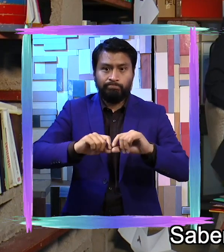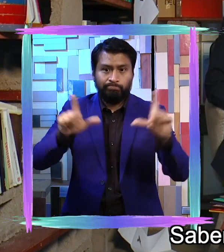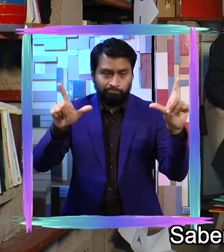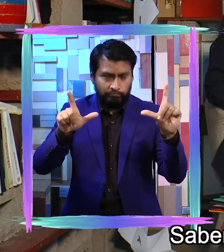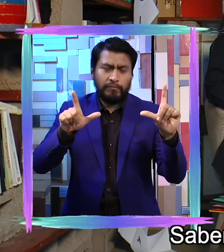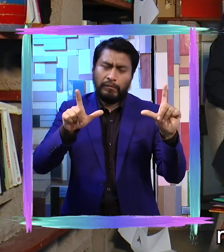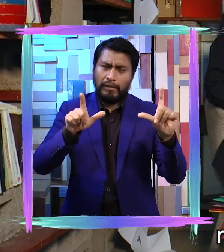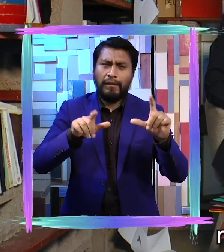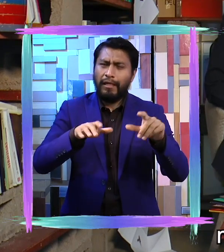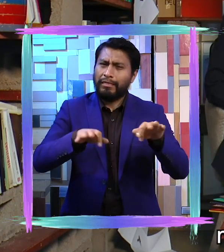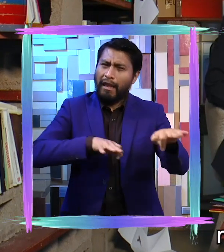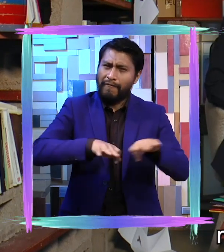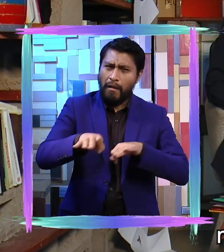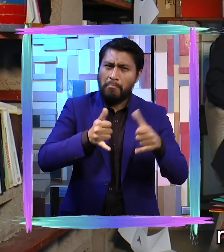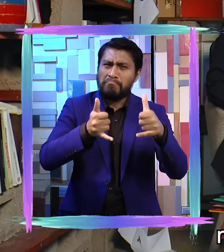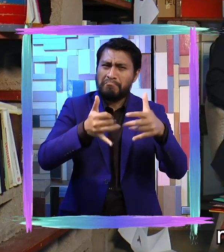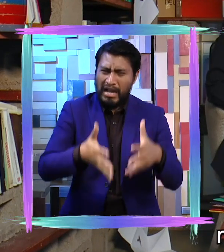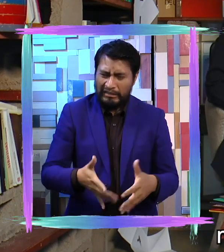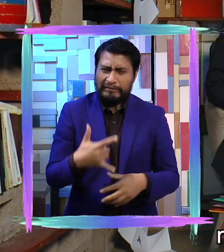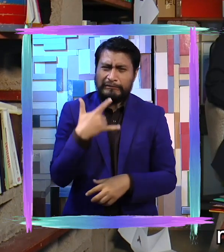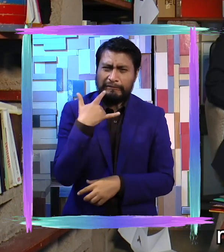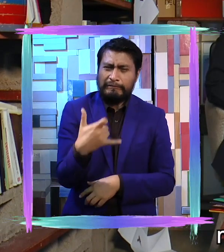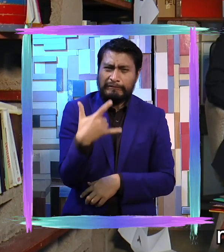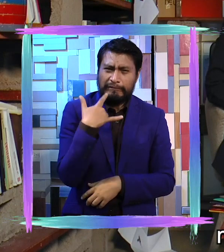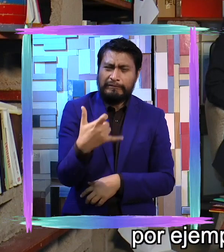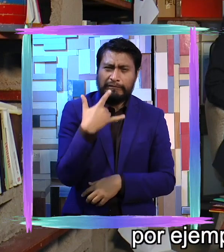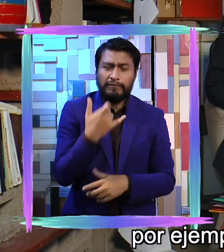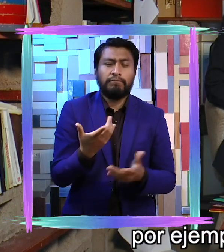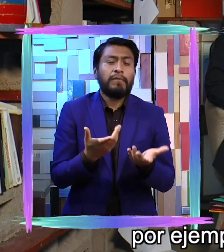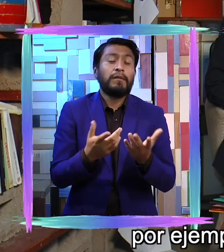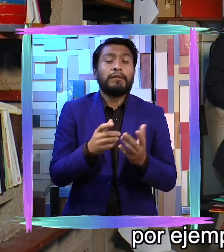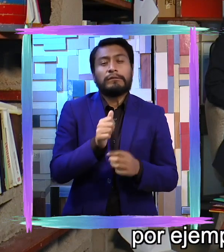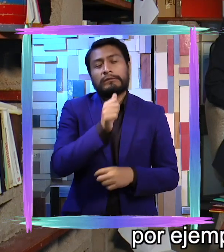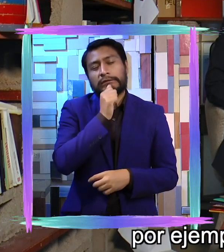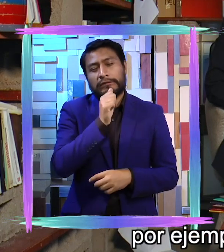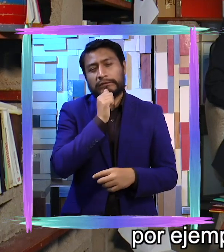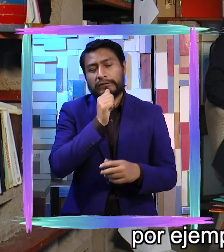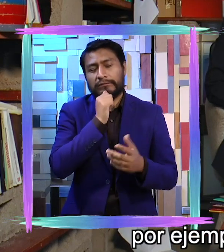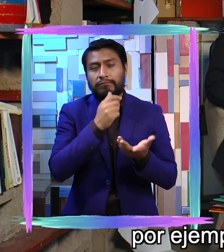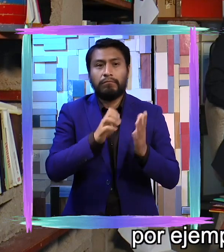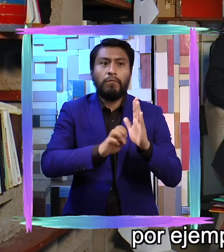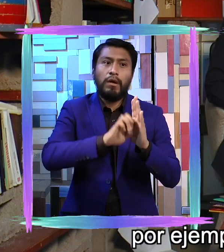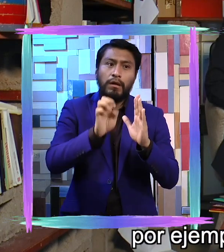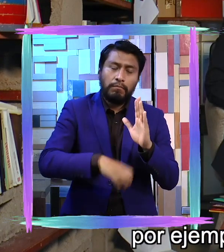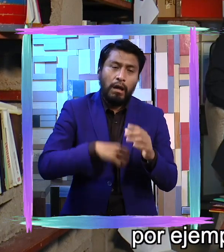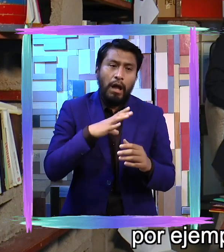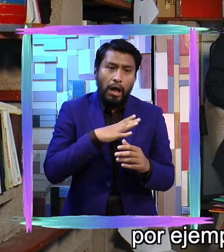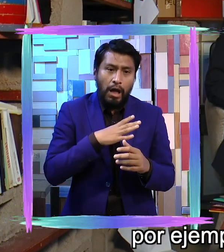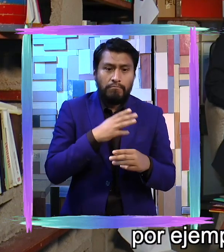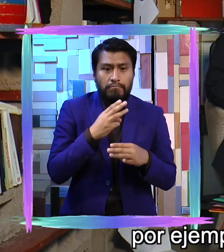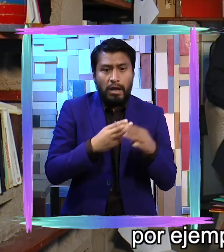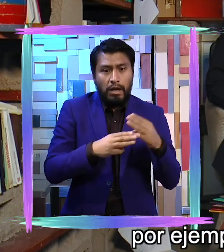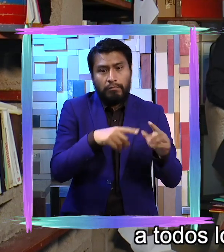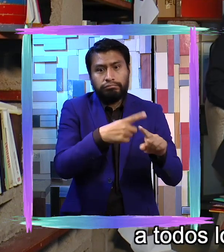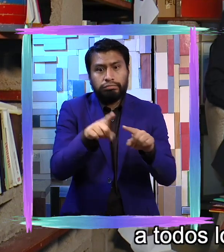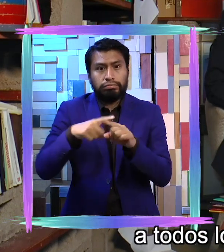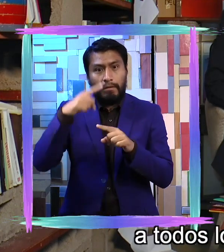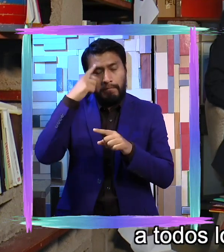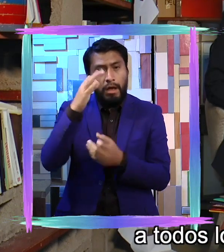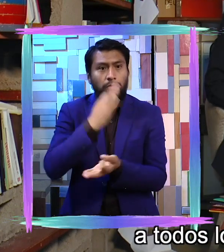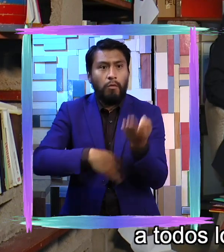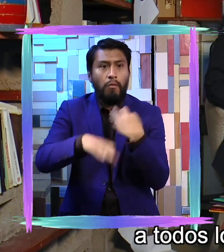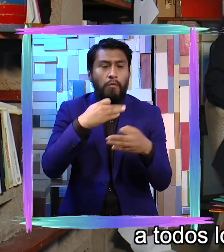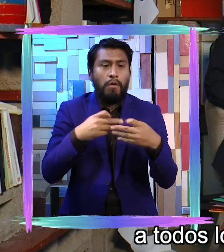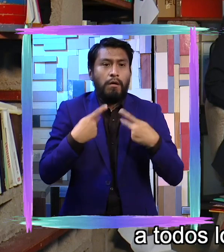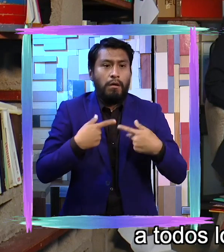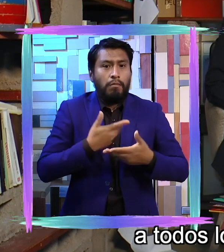intenso, no hemos podido todavía, por ejemplo, llevar los materiales didácticos a todos